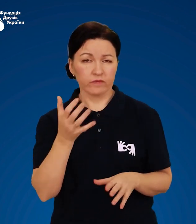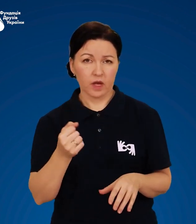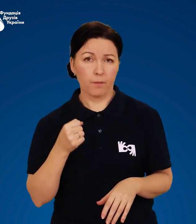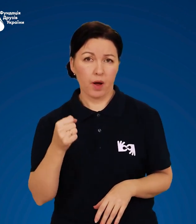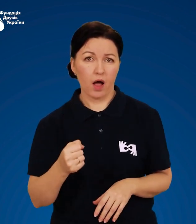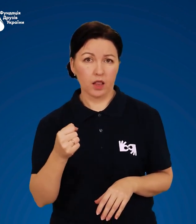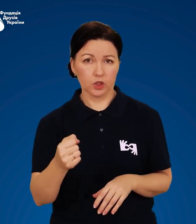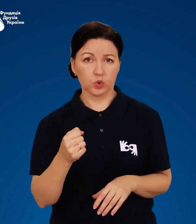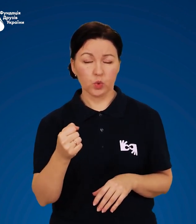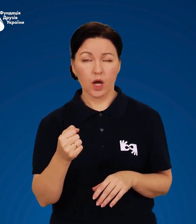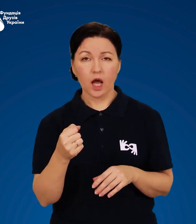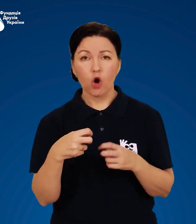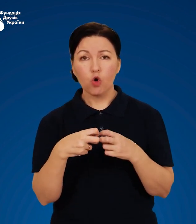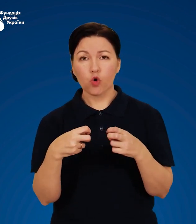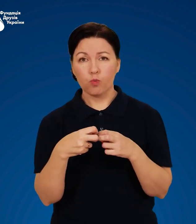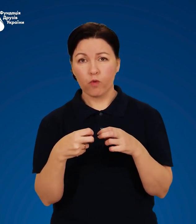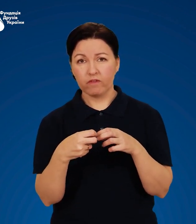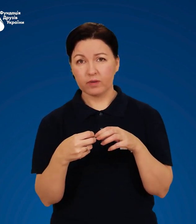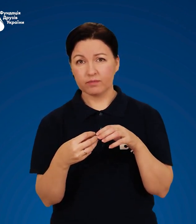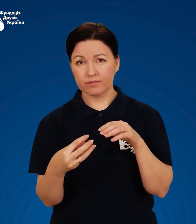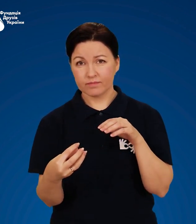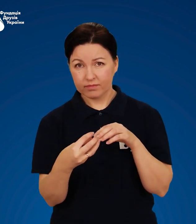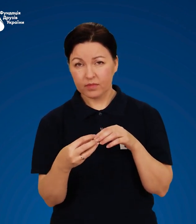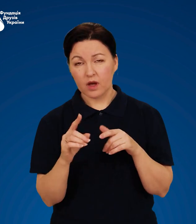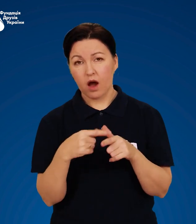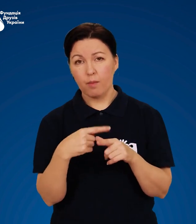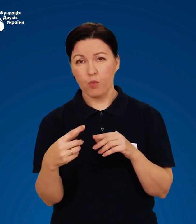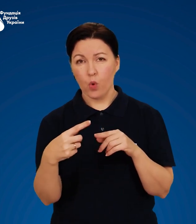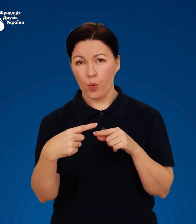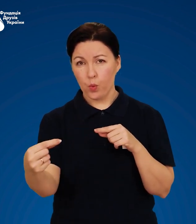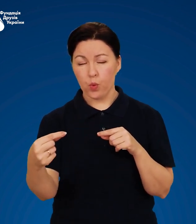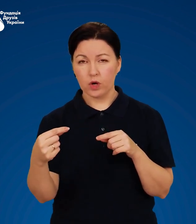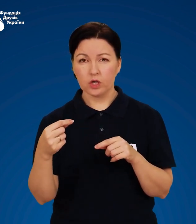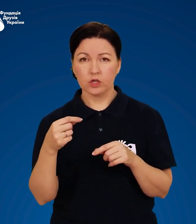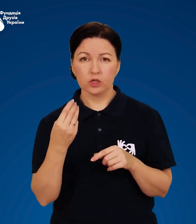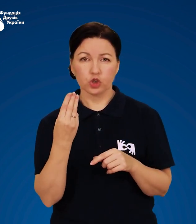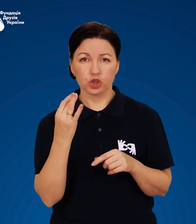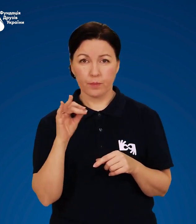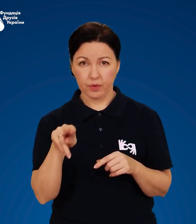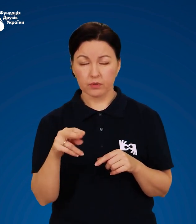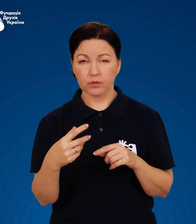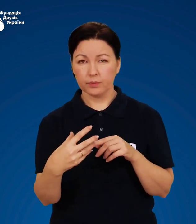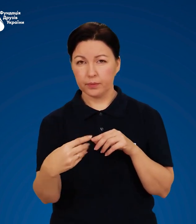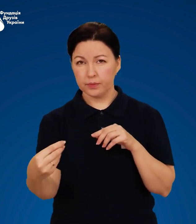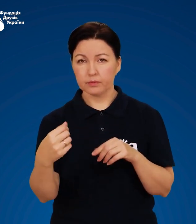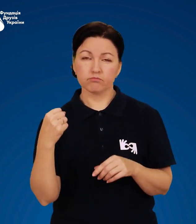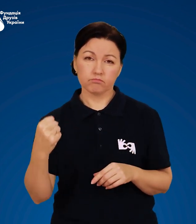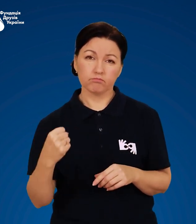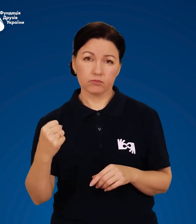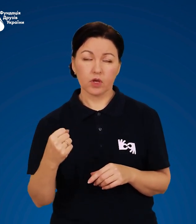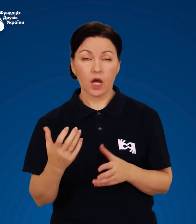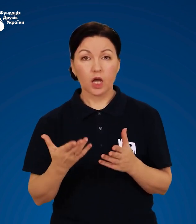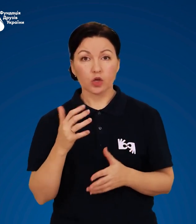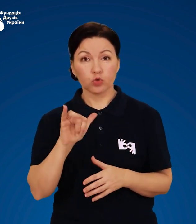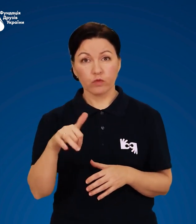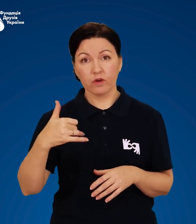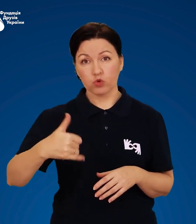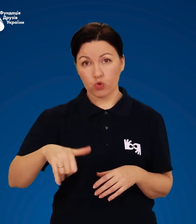взяти палицю з гумовим наконечником або з шипом. Якщо у вас з собою торба,